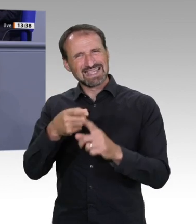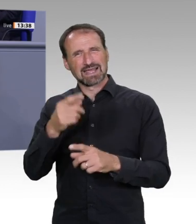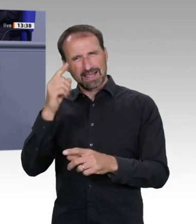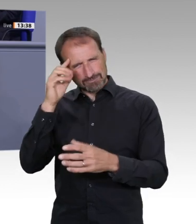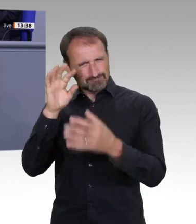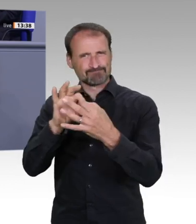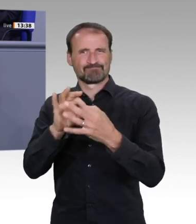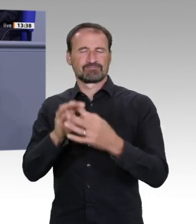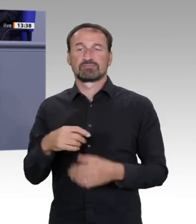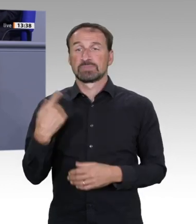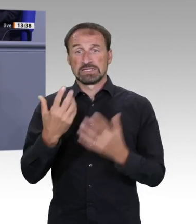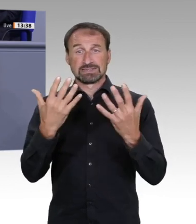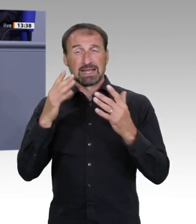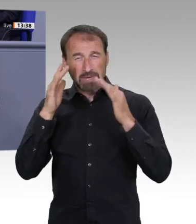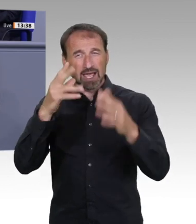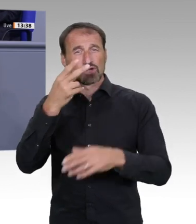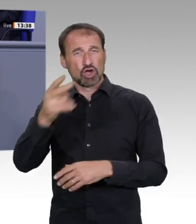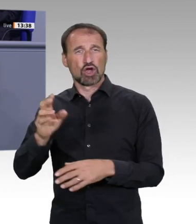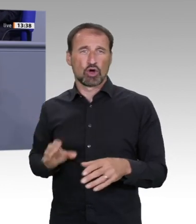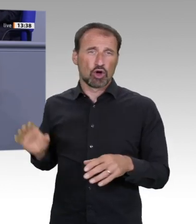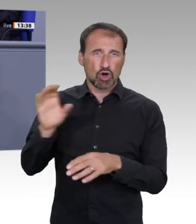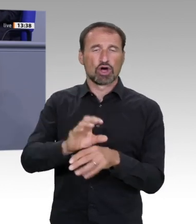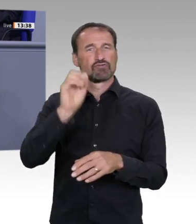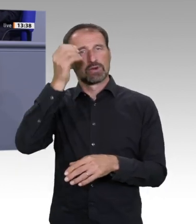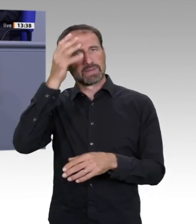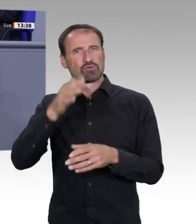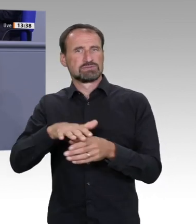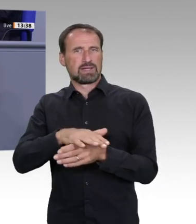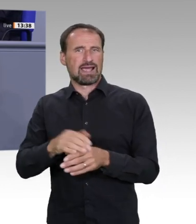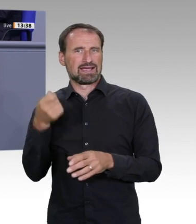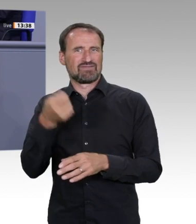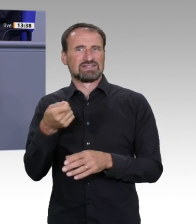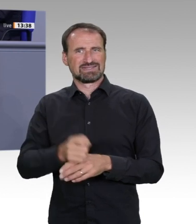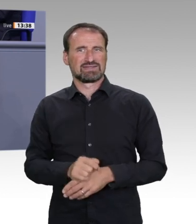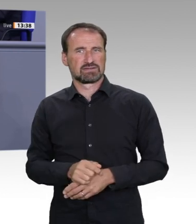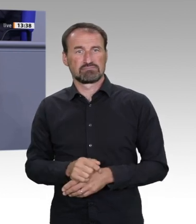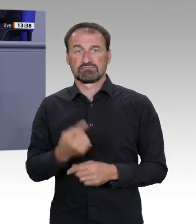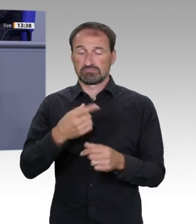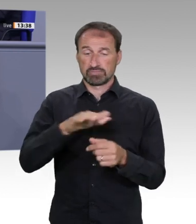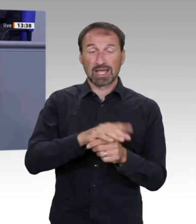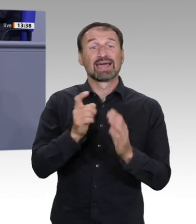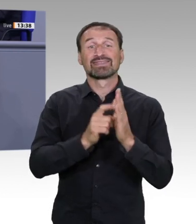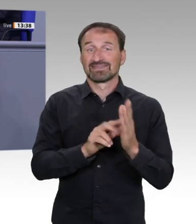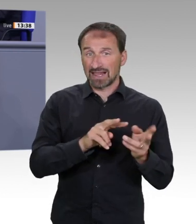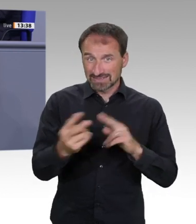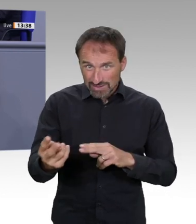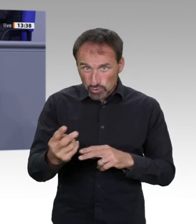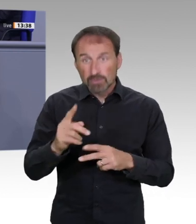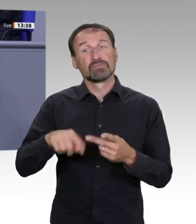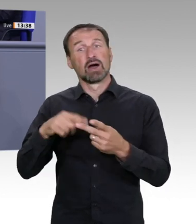vorgetragen, wie arm Deutschland dran ist mit dieser Regierung. Wenn Sie mal den weltweiten Vergleich ziehen, es gibt kaum ein Land auf